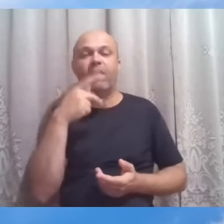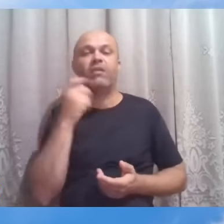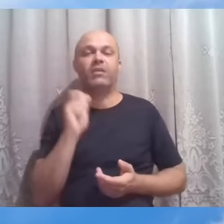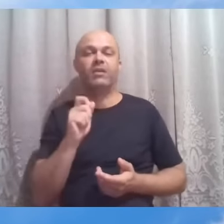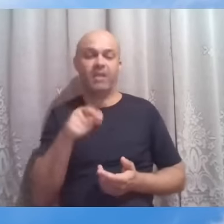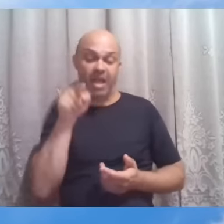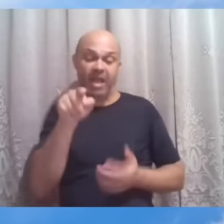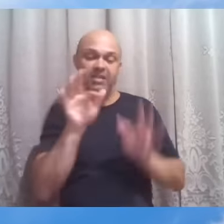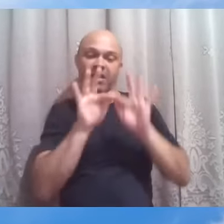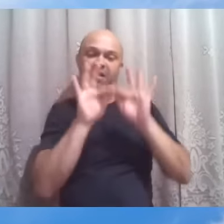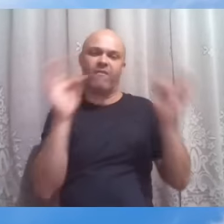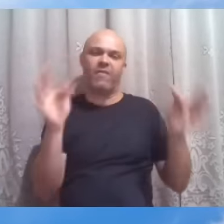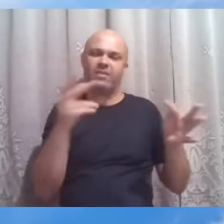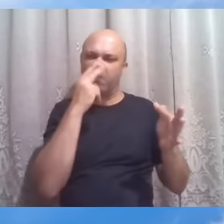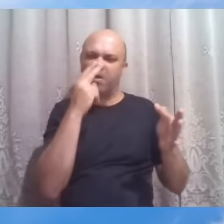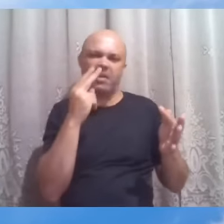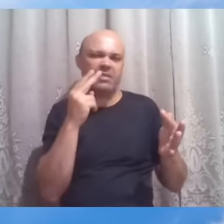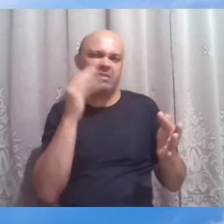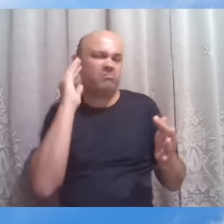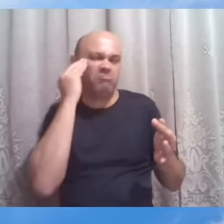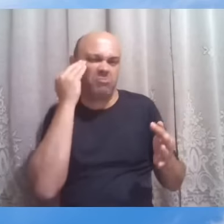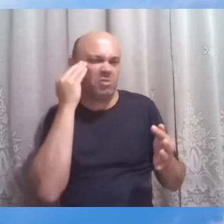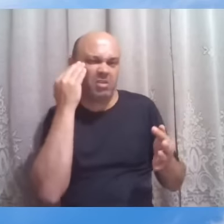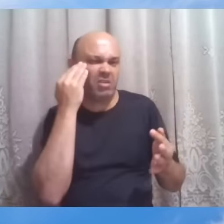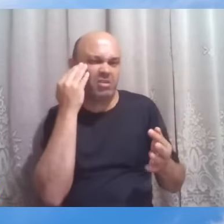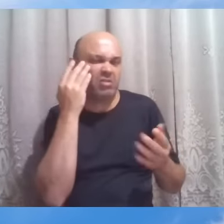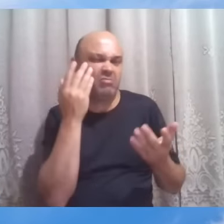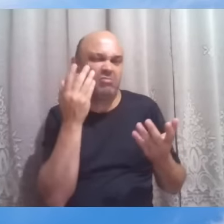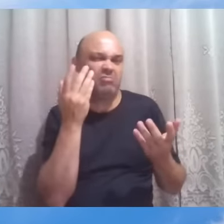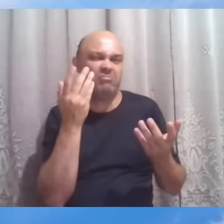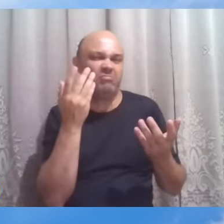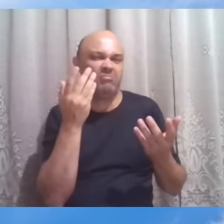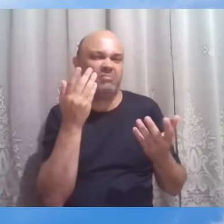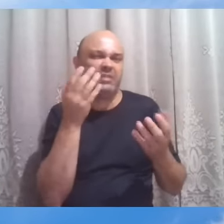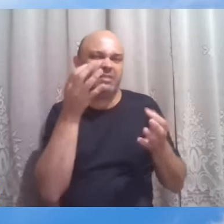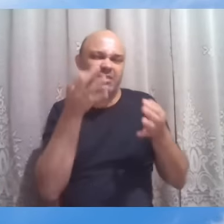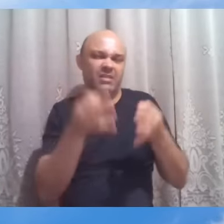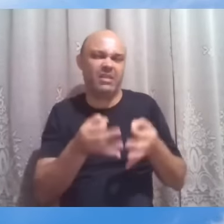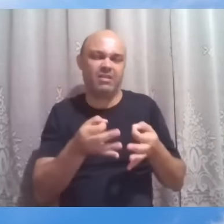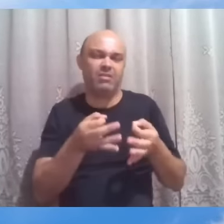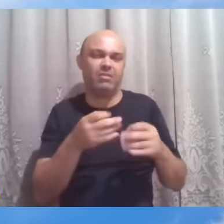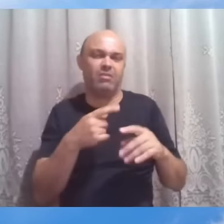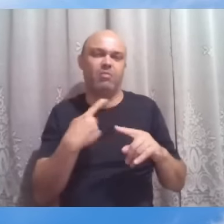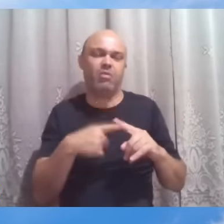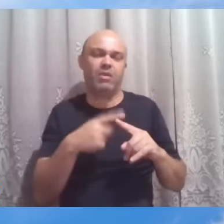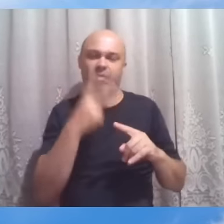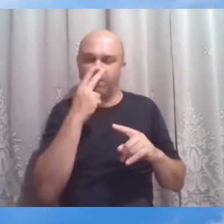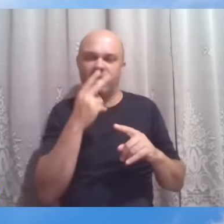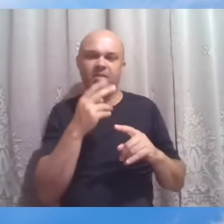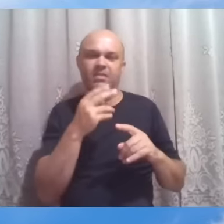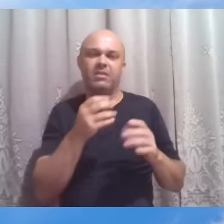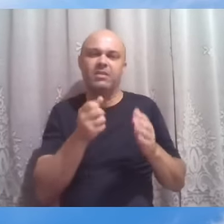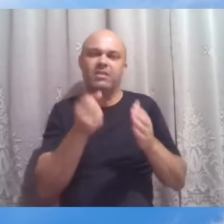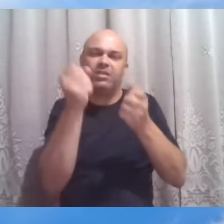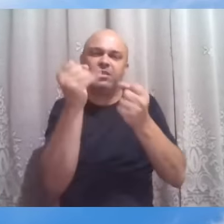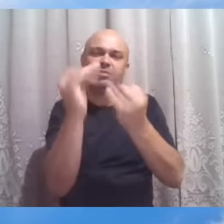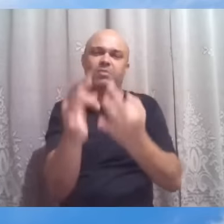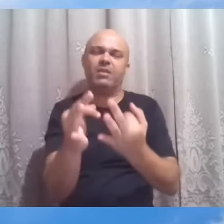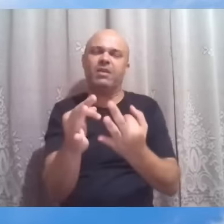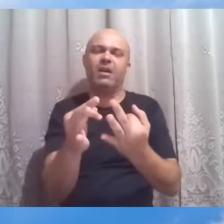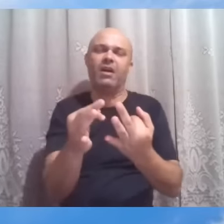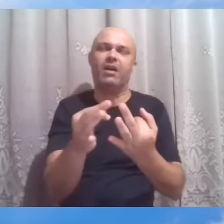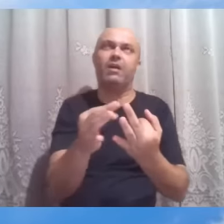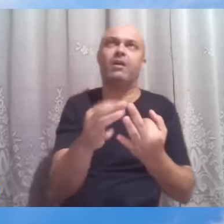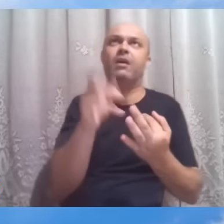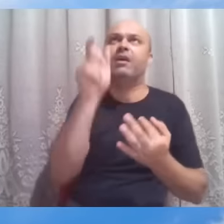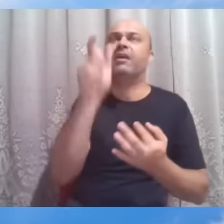foi superficialmente compreendida como sendo uma orientação de que aqueles que são bons ritualistas aqueles que